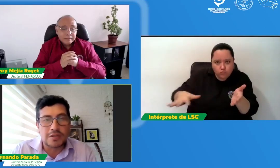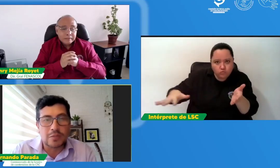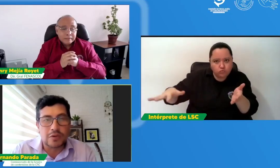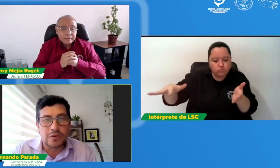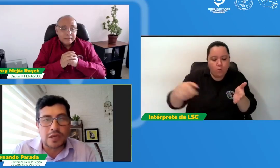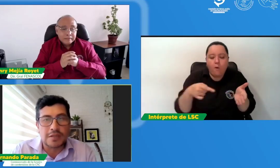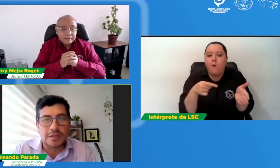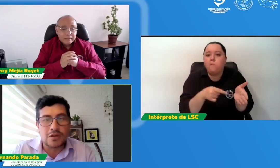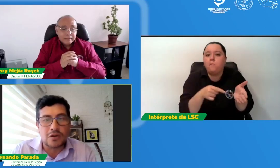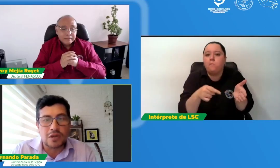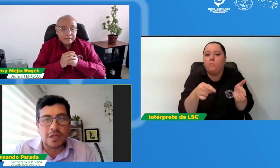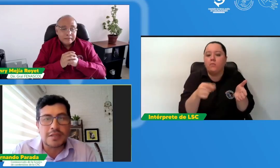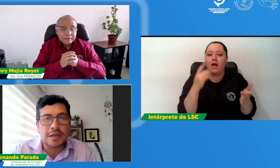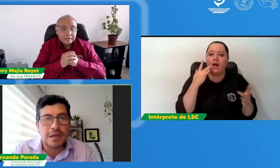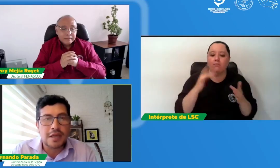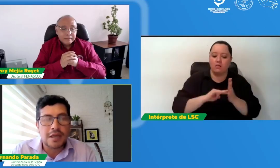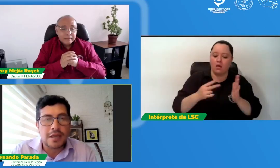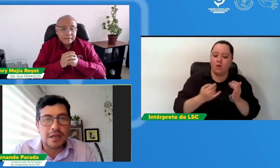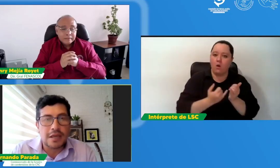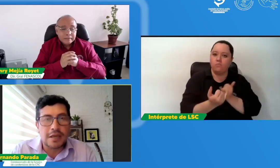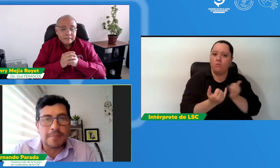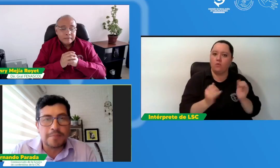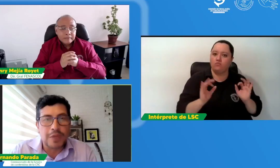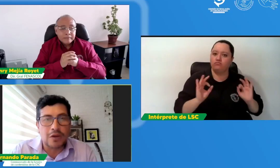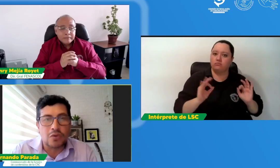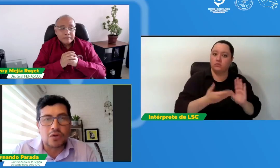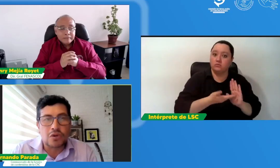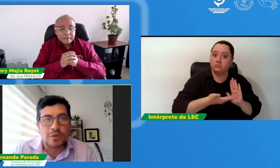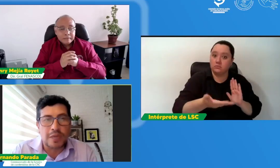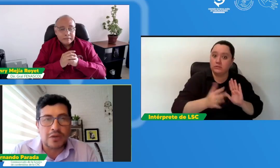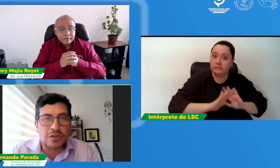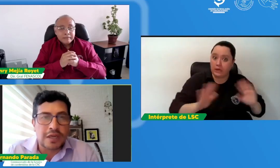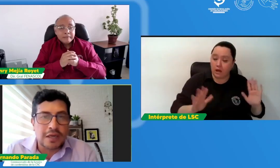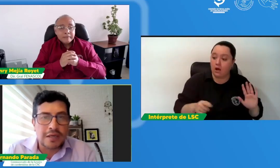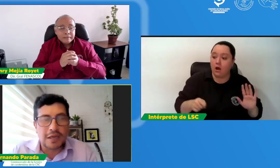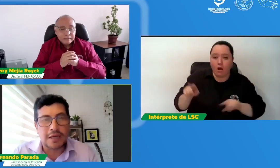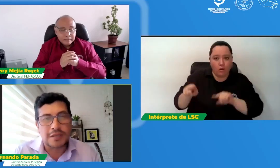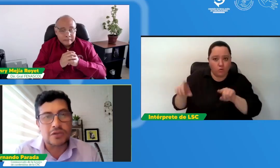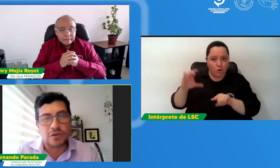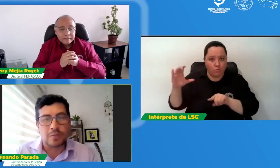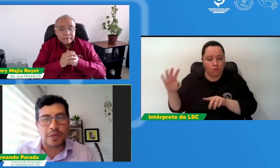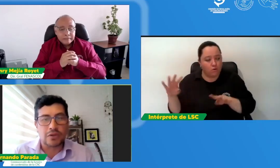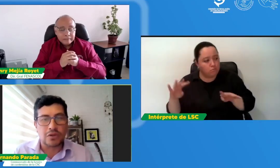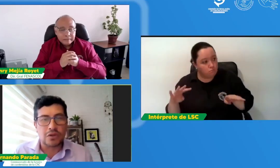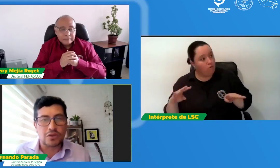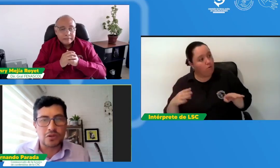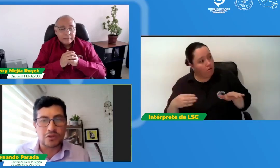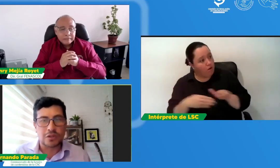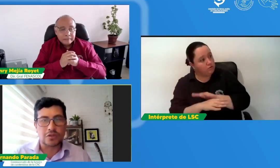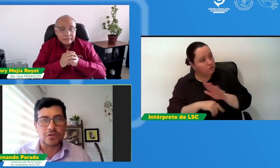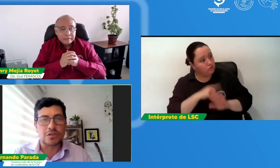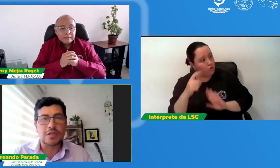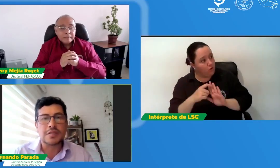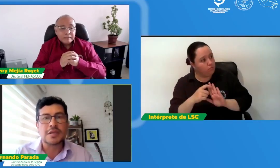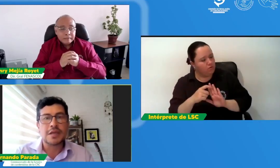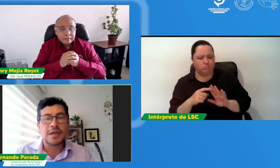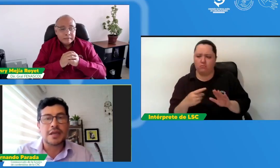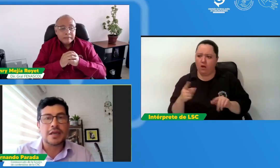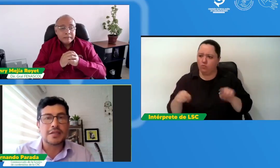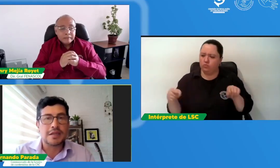oportunidades tecnológicas algunos colombianos tengan el acceso completo y otros no entonces esta es